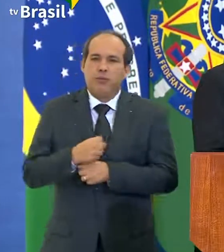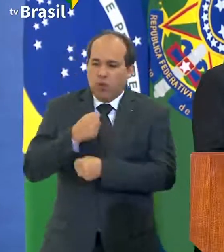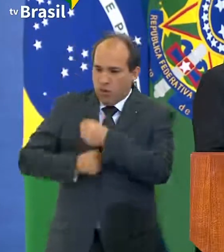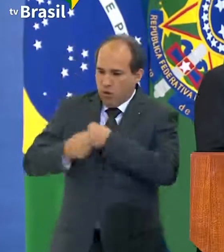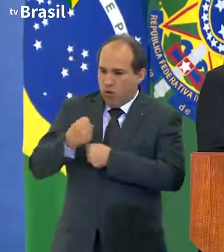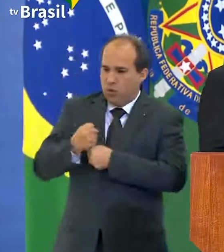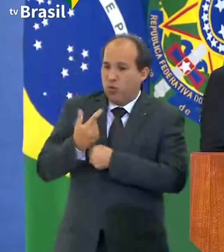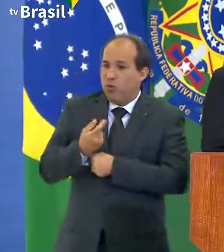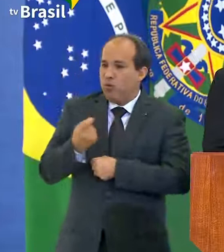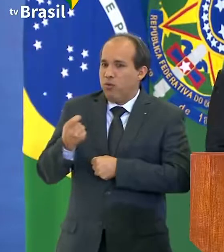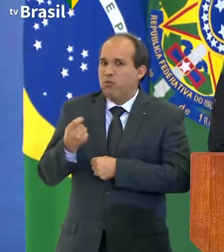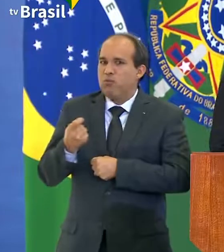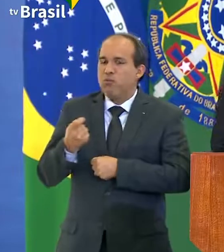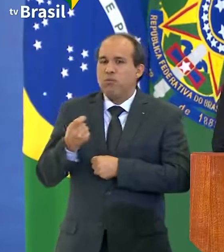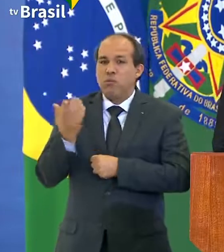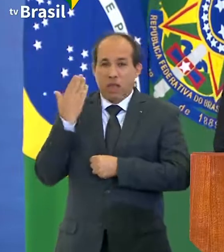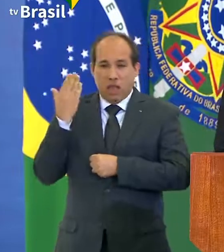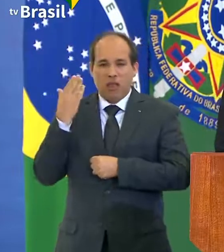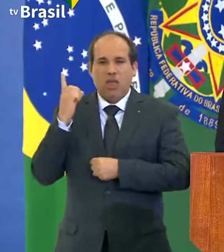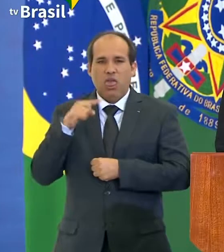muito difícil para todos nós,